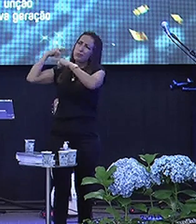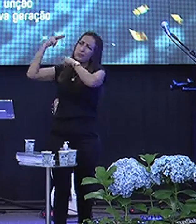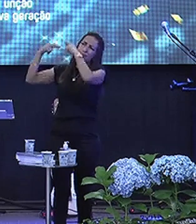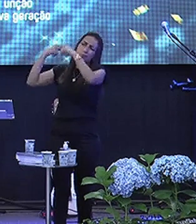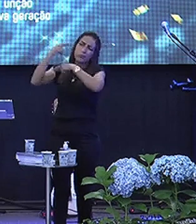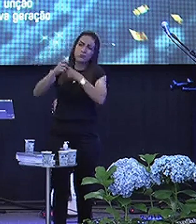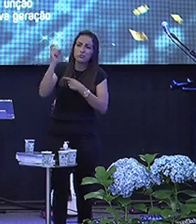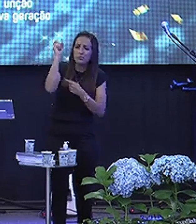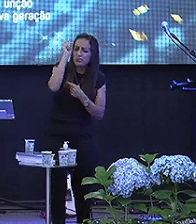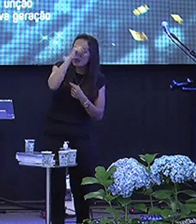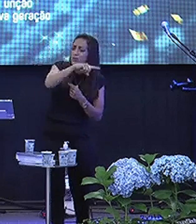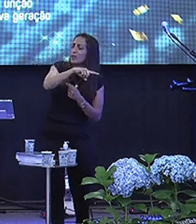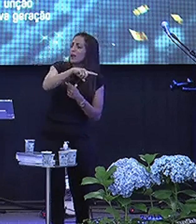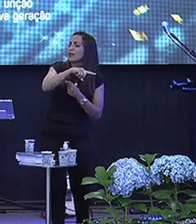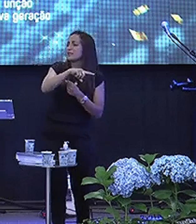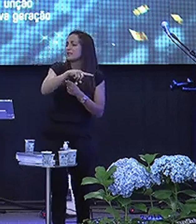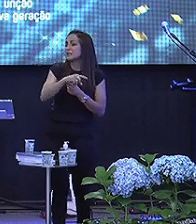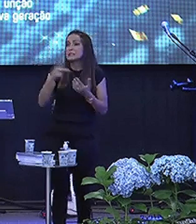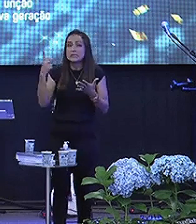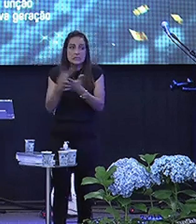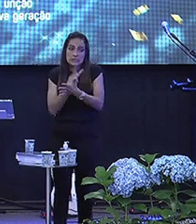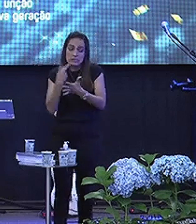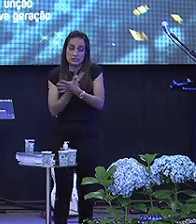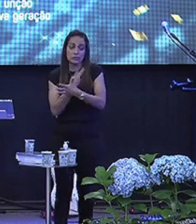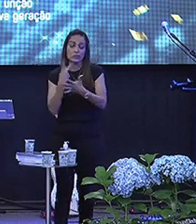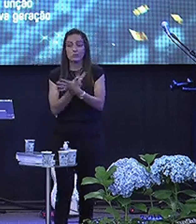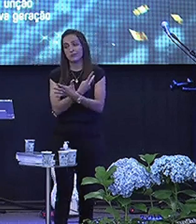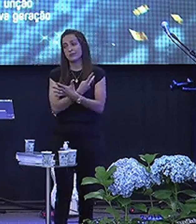dificuldade Os nossos erros